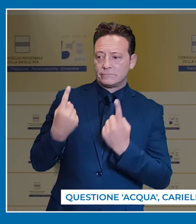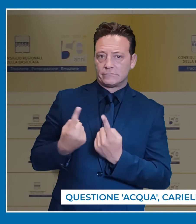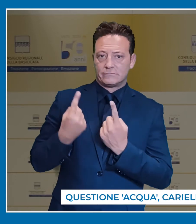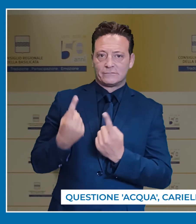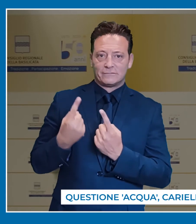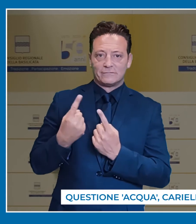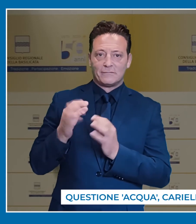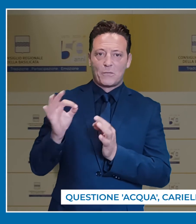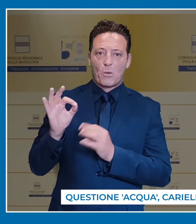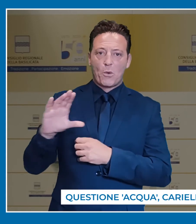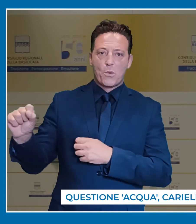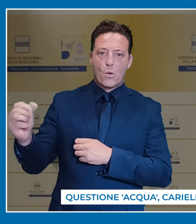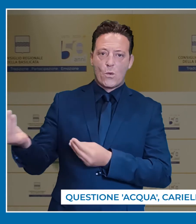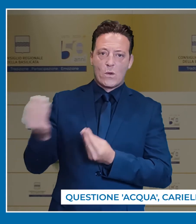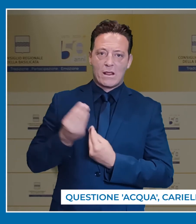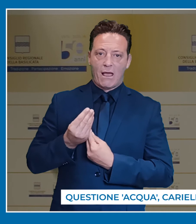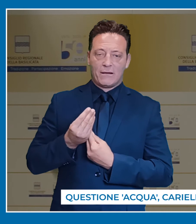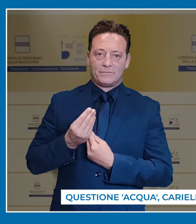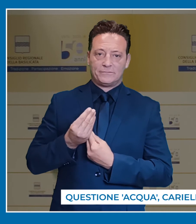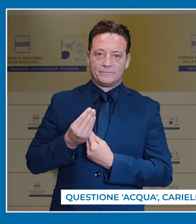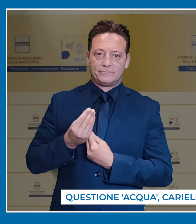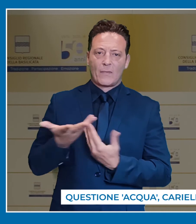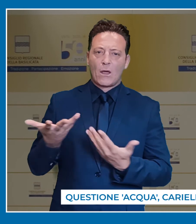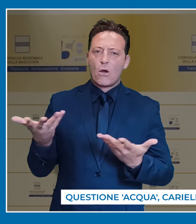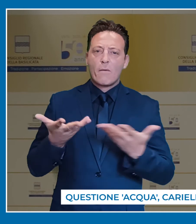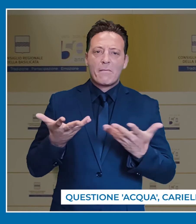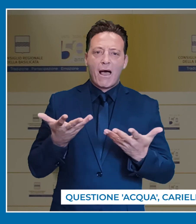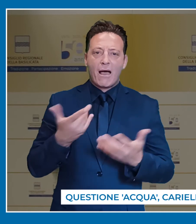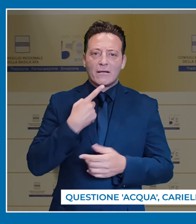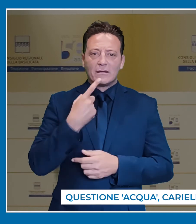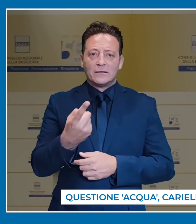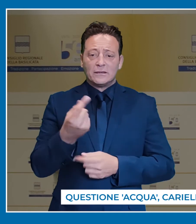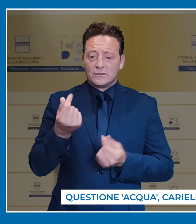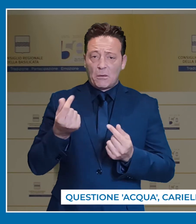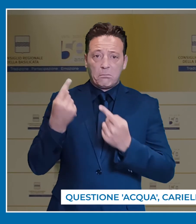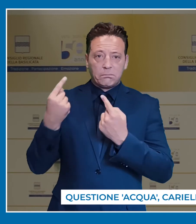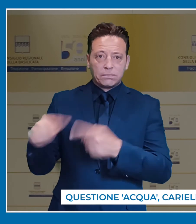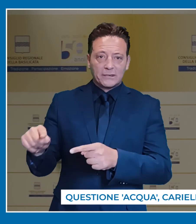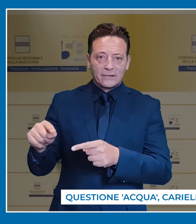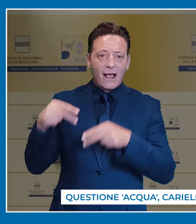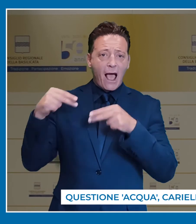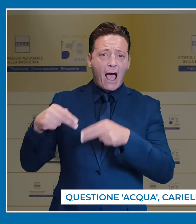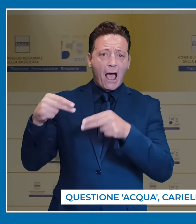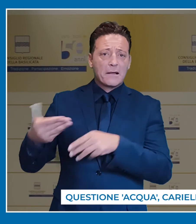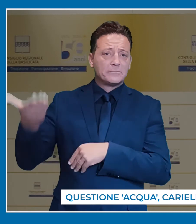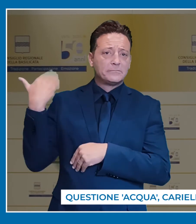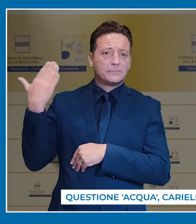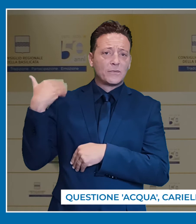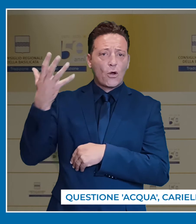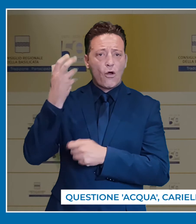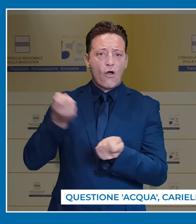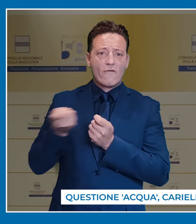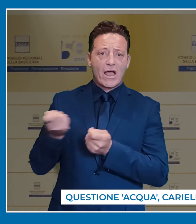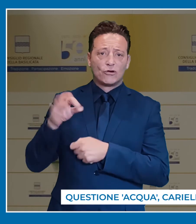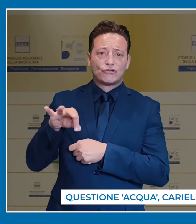vanta nei confronti della Puglia. Come mai, chiede, questa cifra negli anni precedenti di